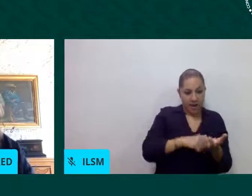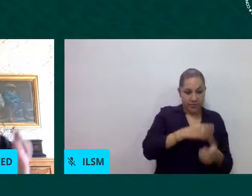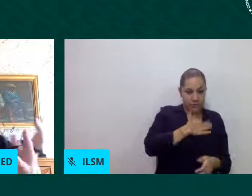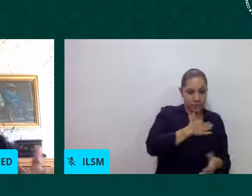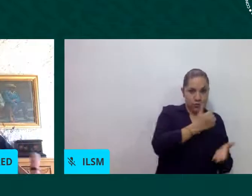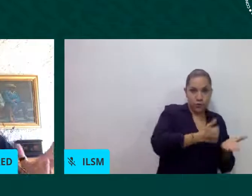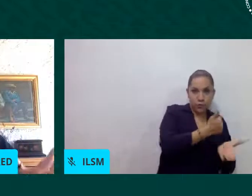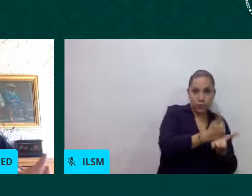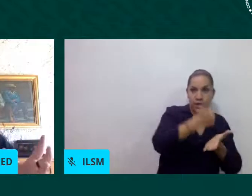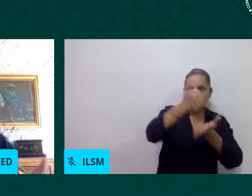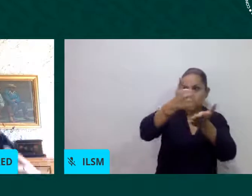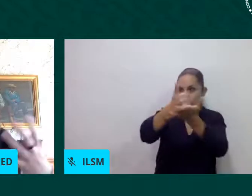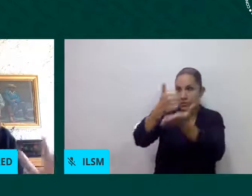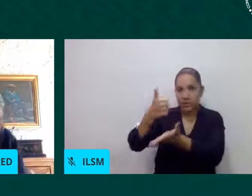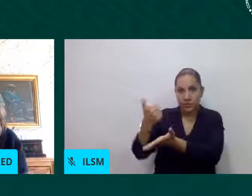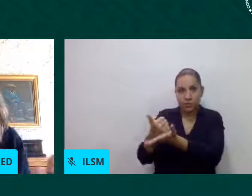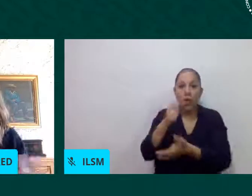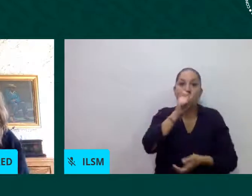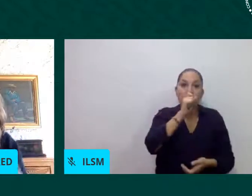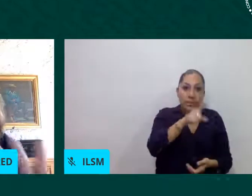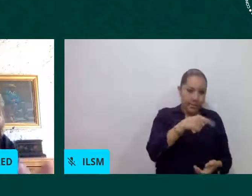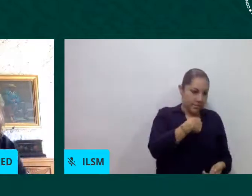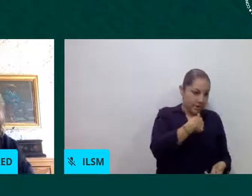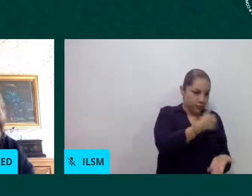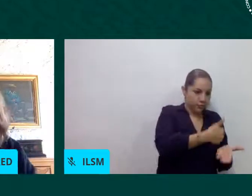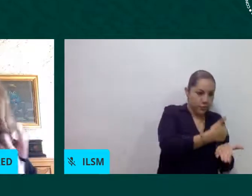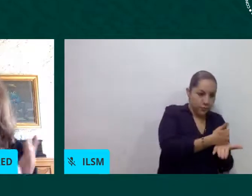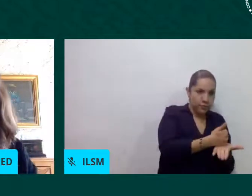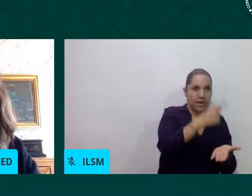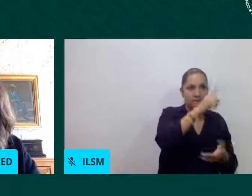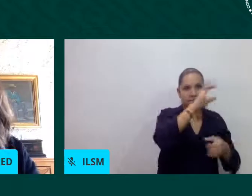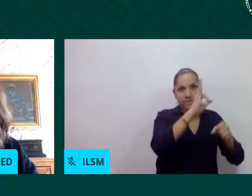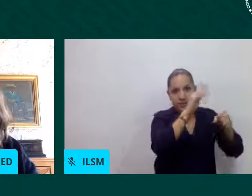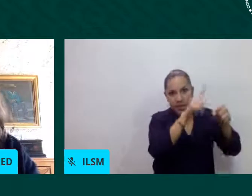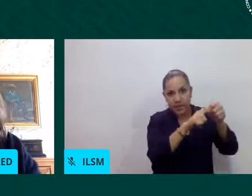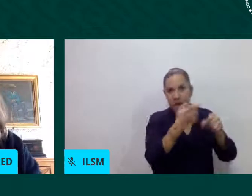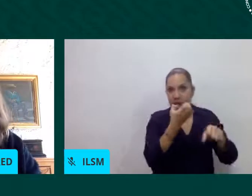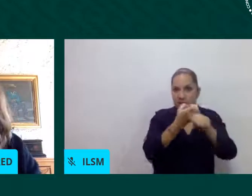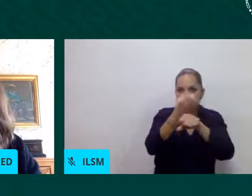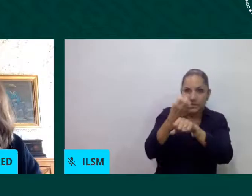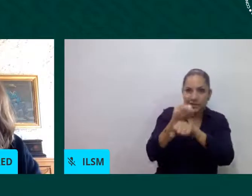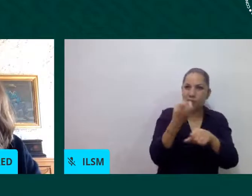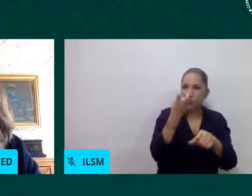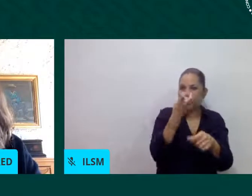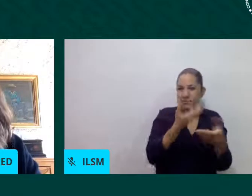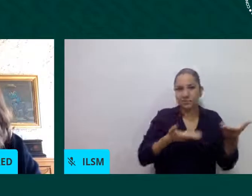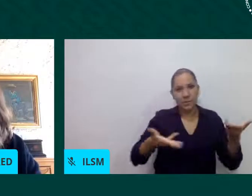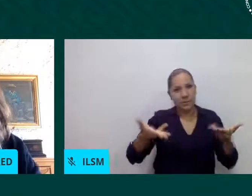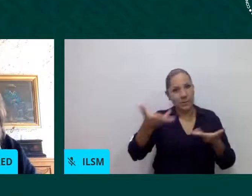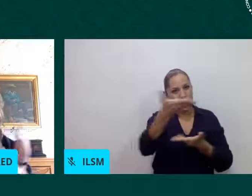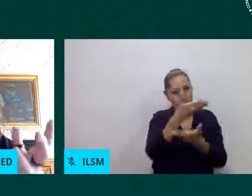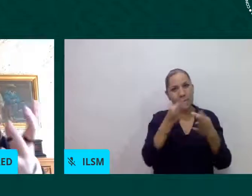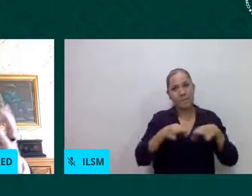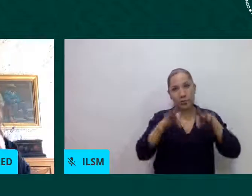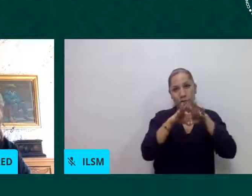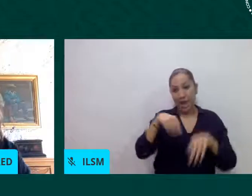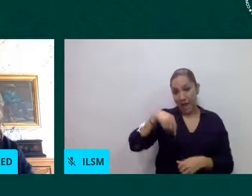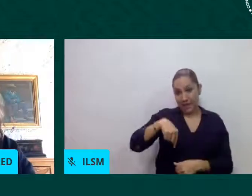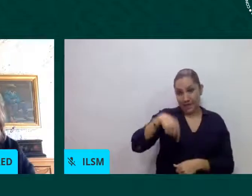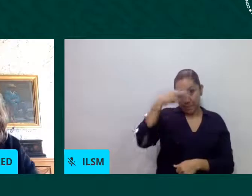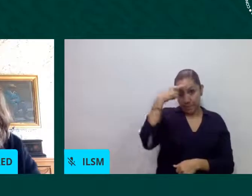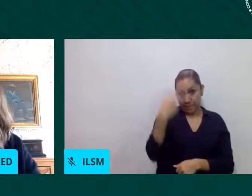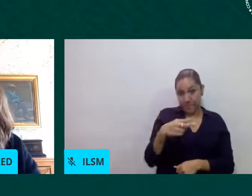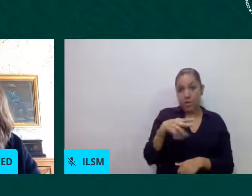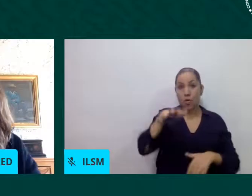es un tema digamos que se traza la política desde el gobierno en el caso mexicano desde el gobierno federal pero pues que también las